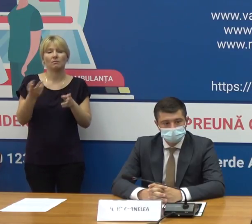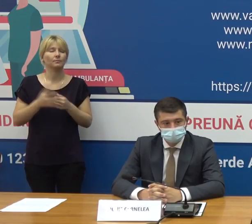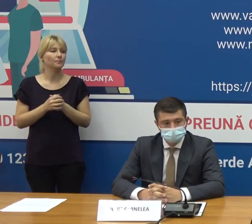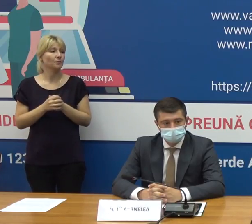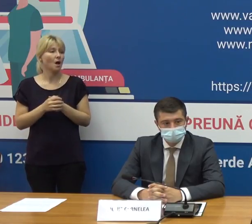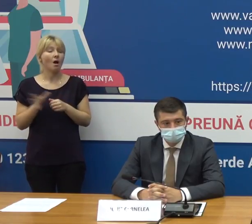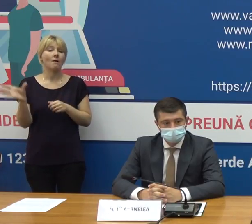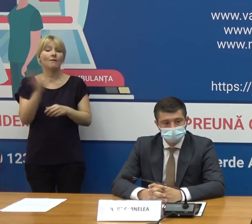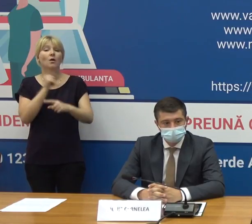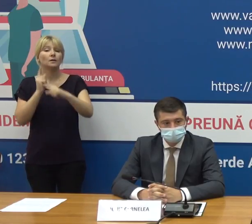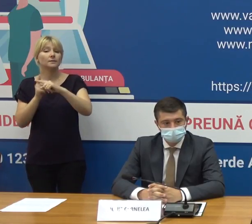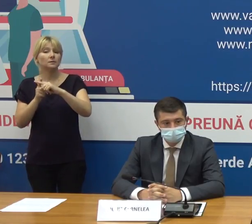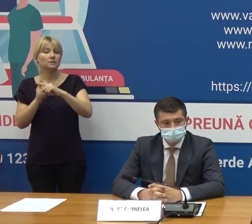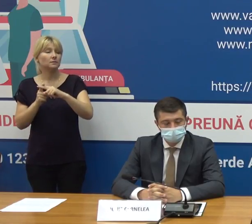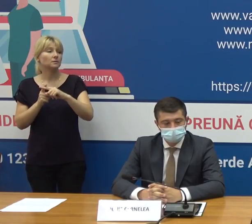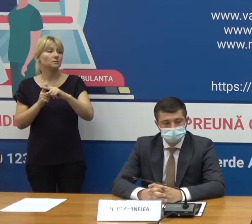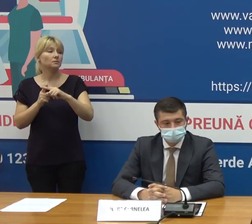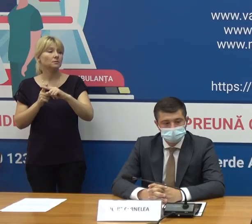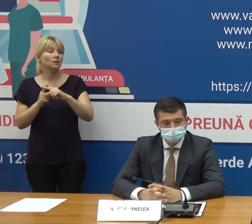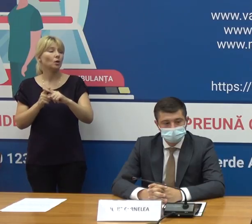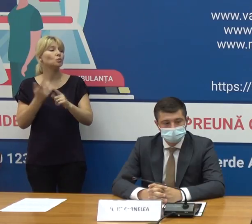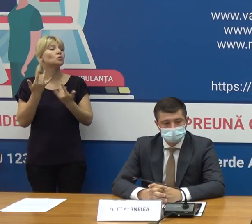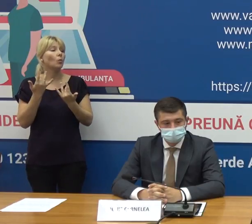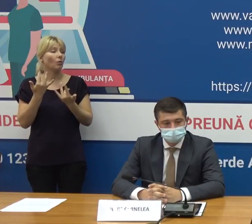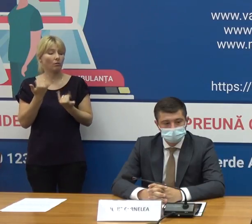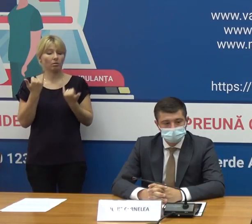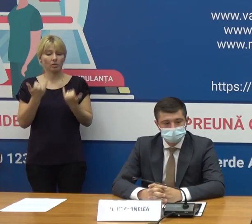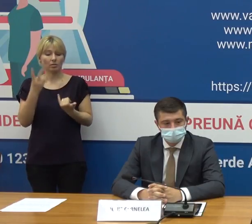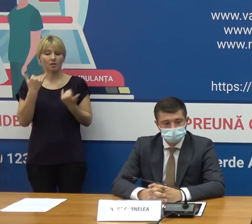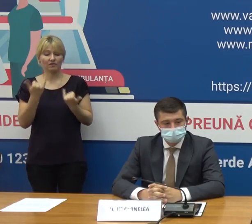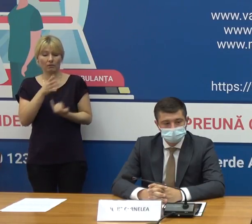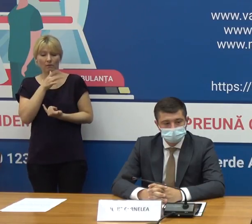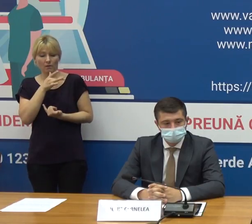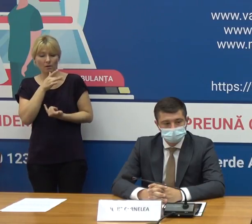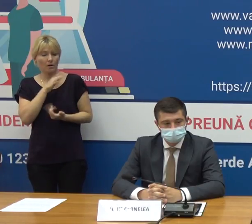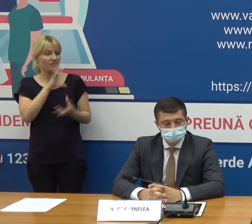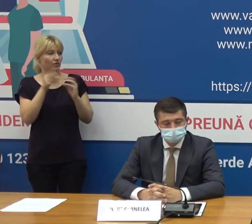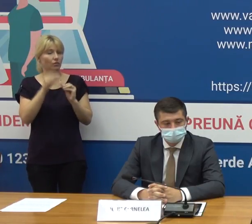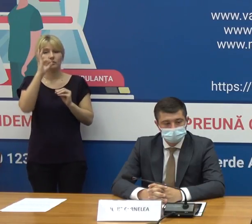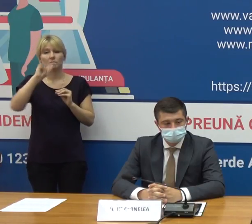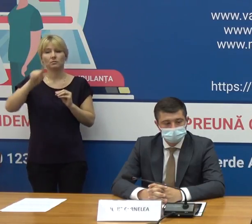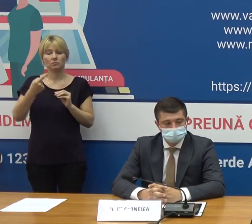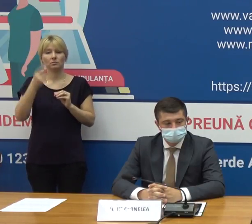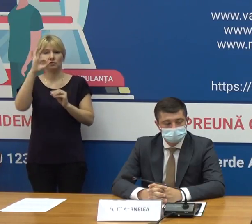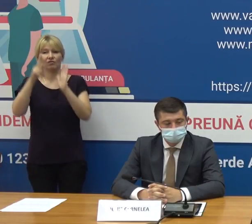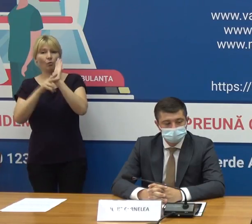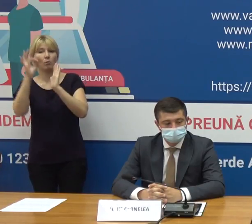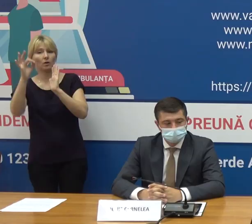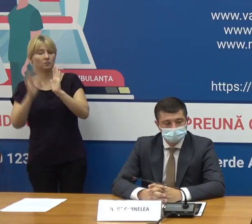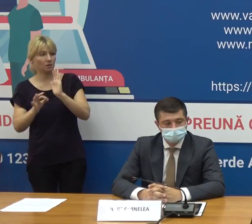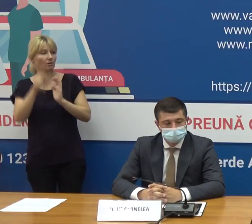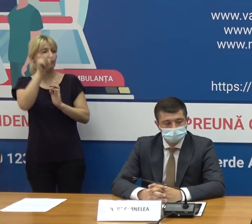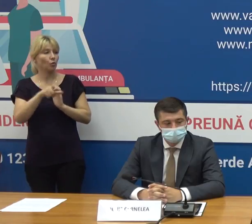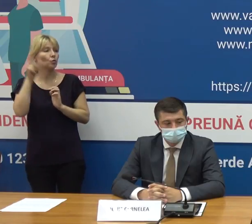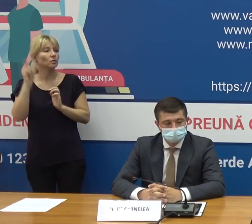testați pozitiv la SARS-CoV-2 deci până la momentul de față 0,1% de